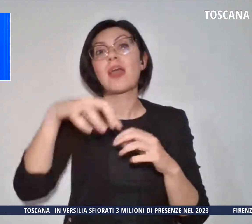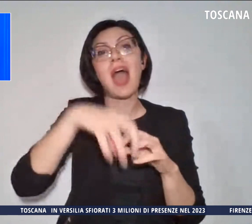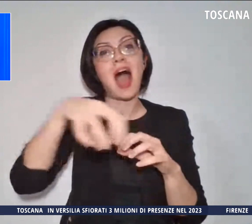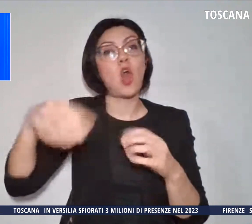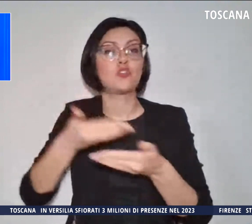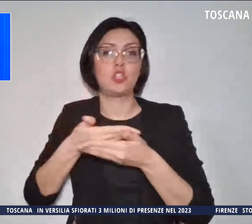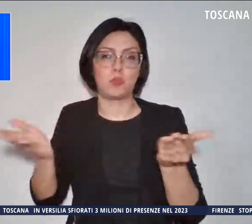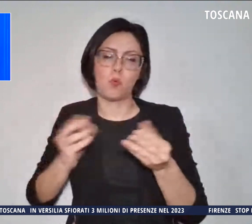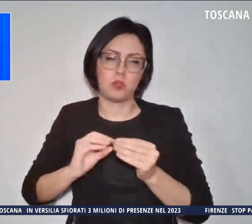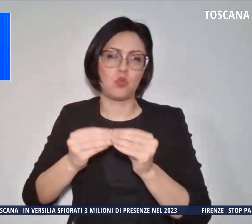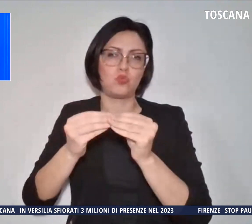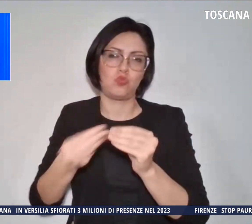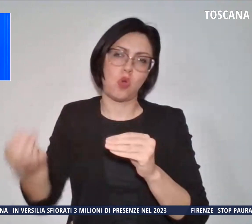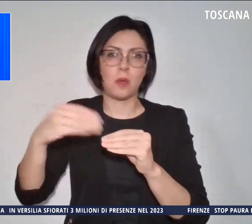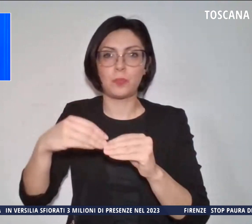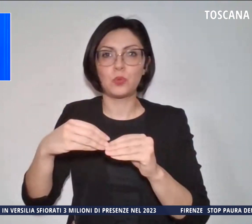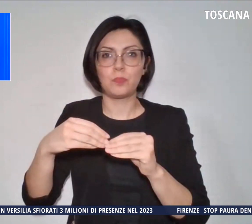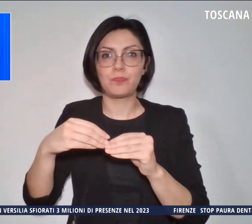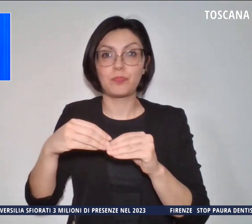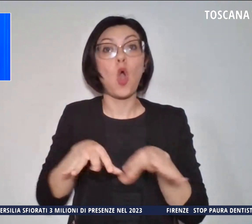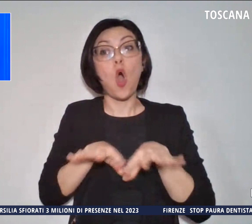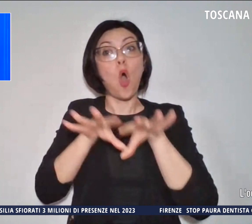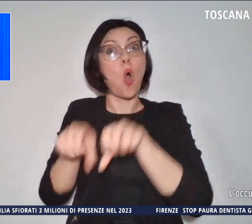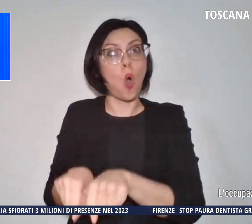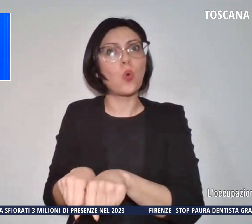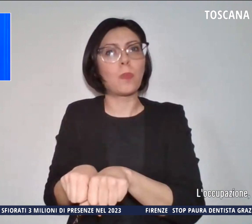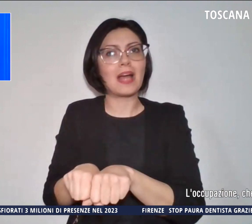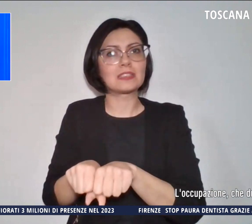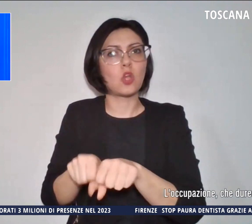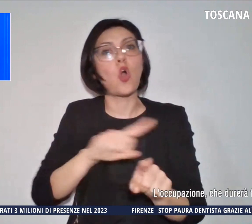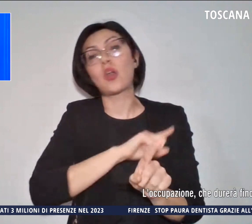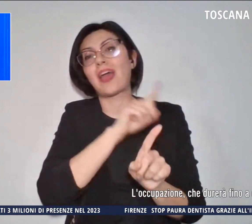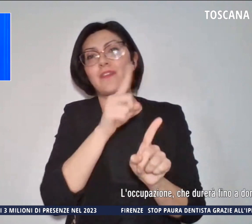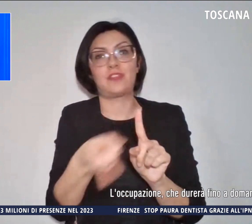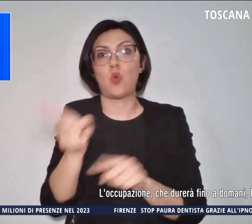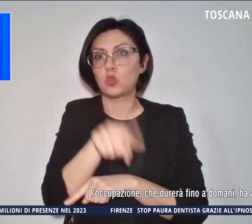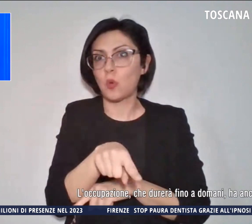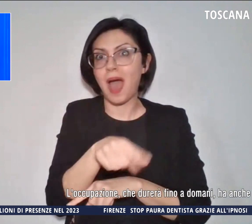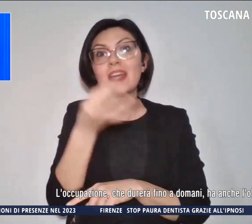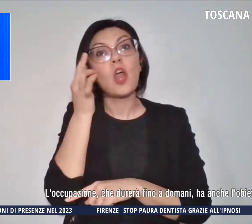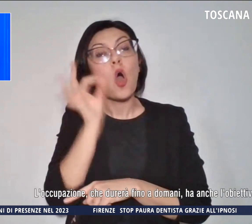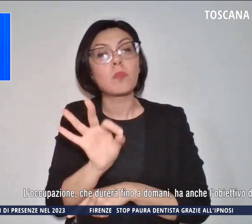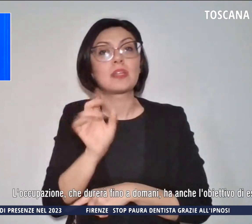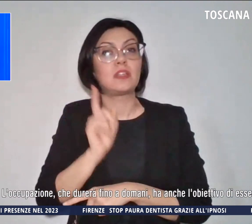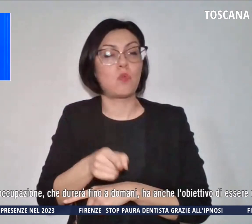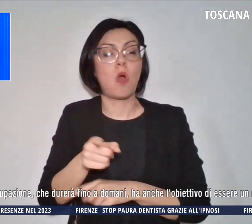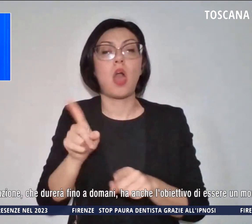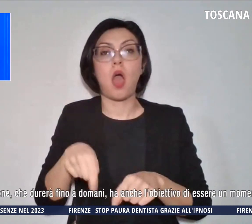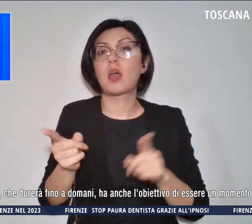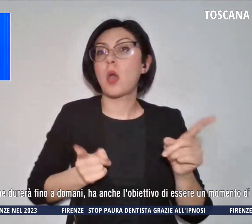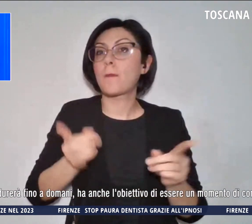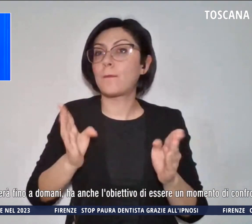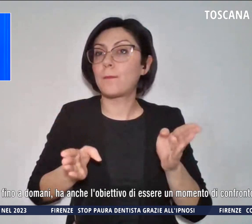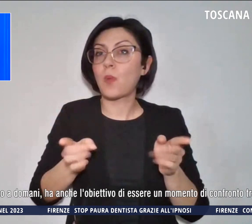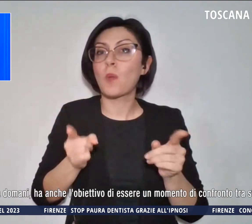L'occupazione durerà fino a domani anche l'obiettivo di essere un momento di confronto tra studenti che in